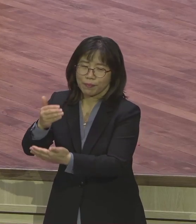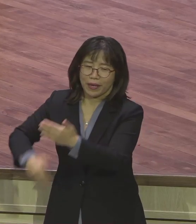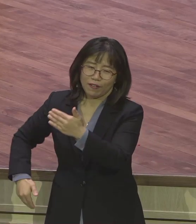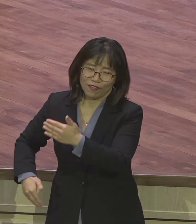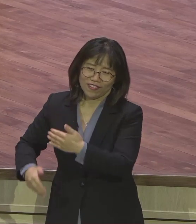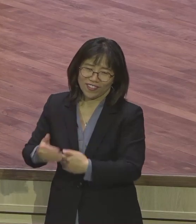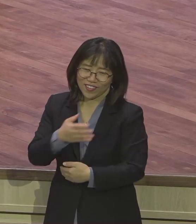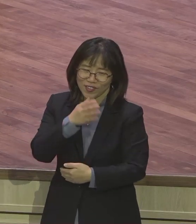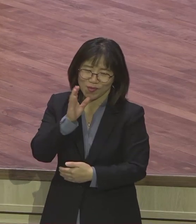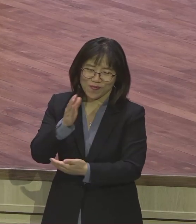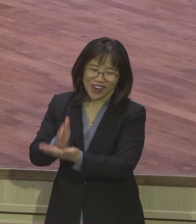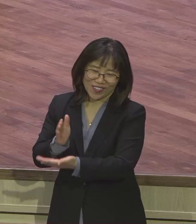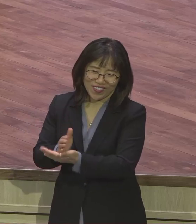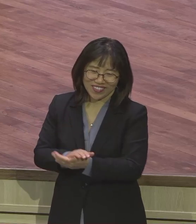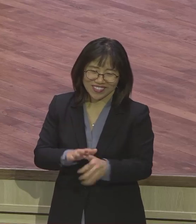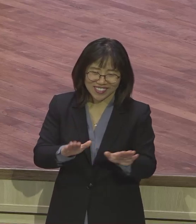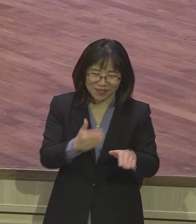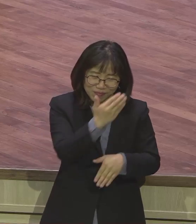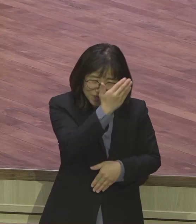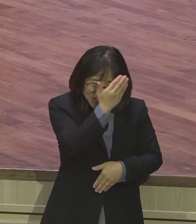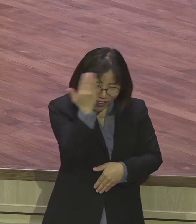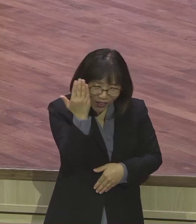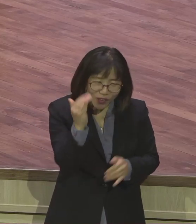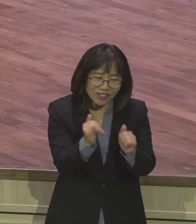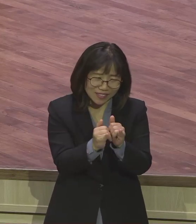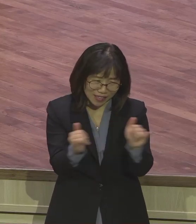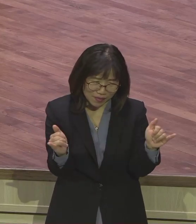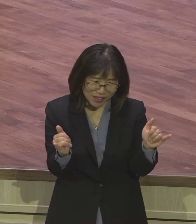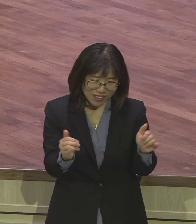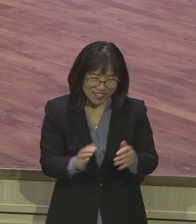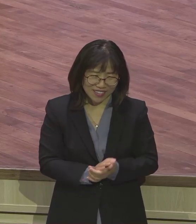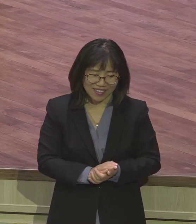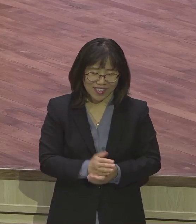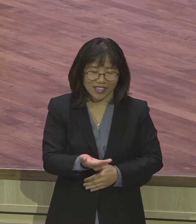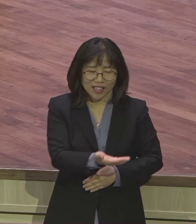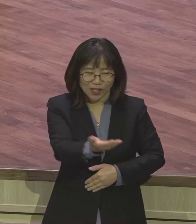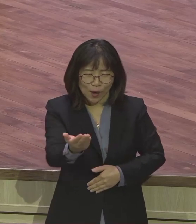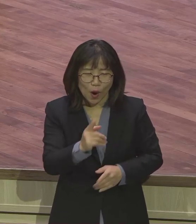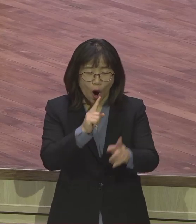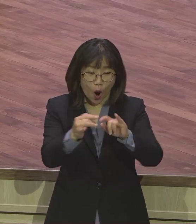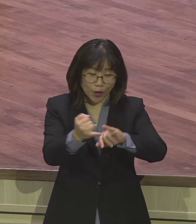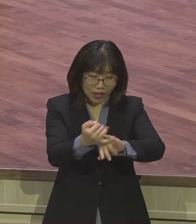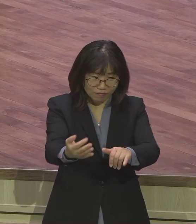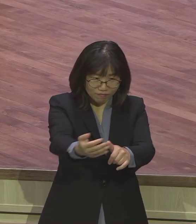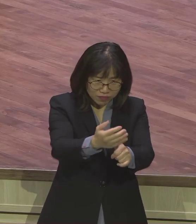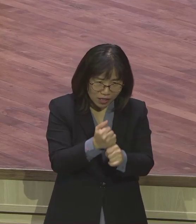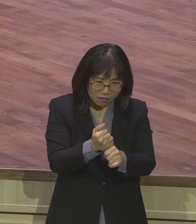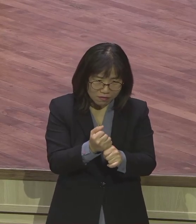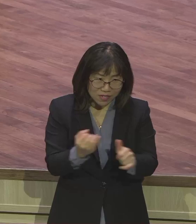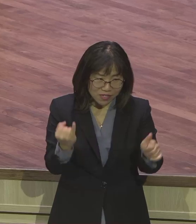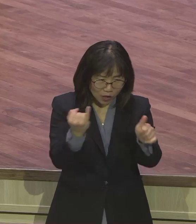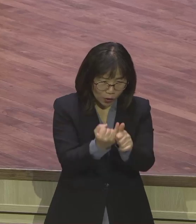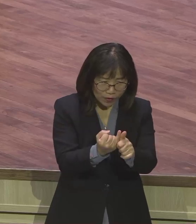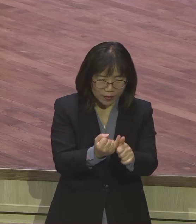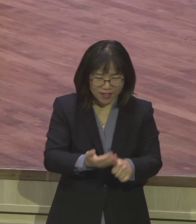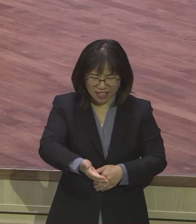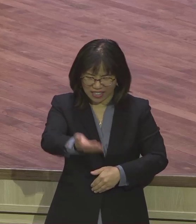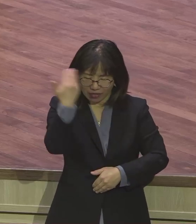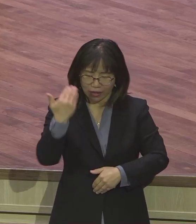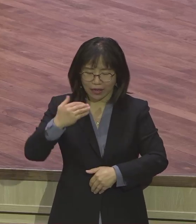지금 청년들 말고 딱 결혼을 딱 할 때 은약 잡고 딱 결혼하잖아요. 우리는 2판 4판 결혼했잖아요. 그런데 이번에 은약 잡고